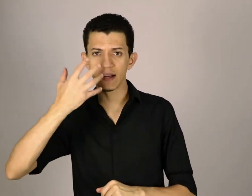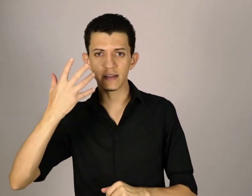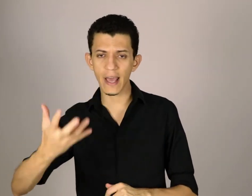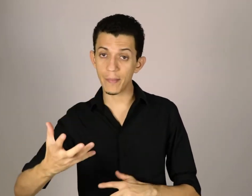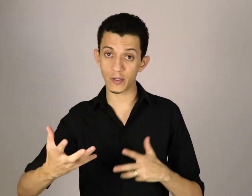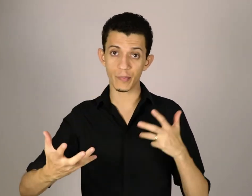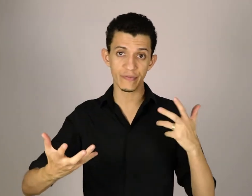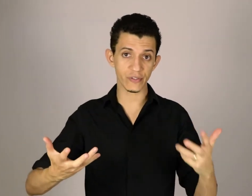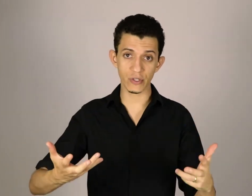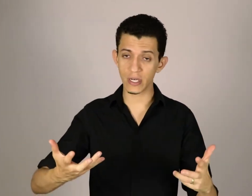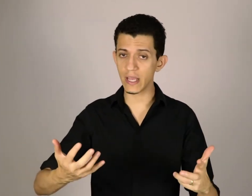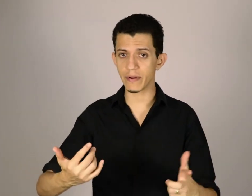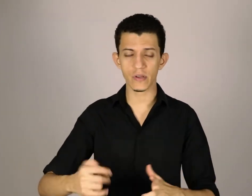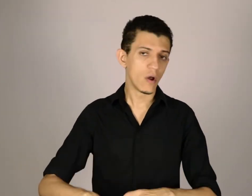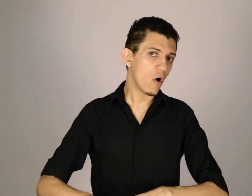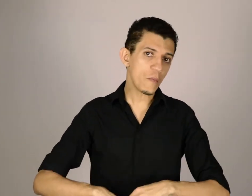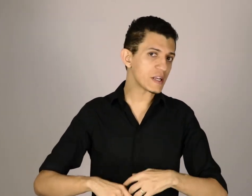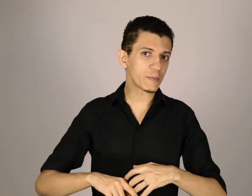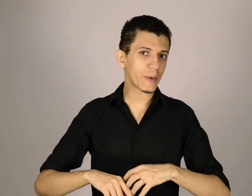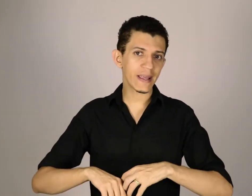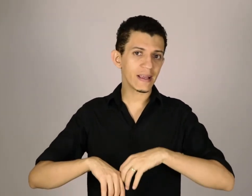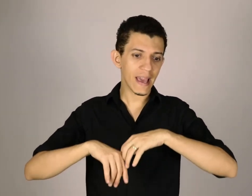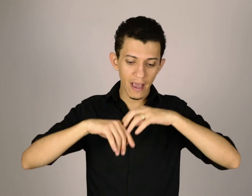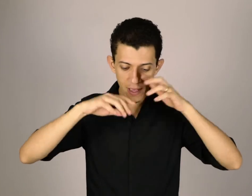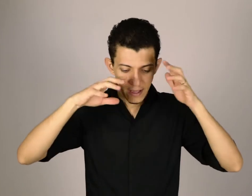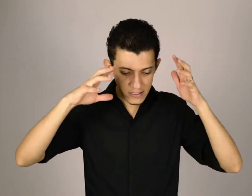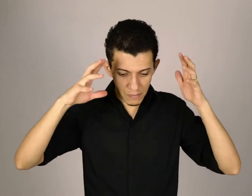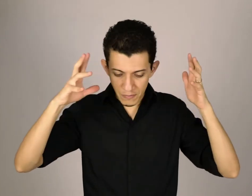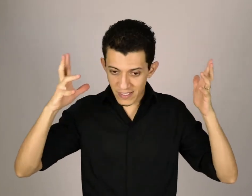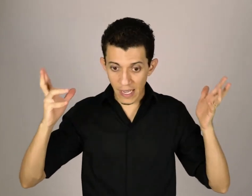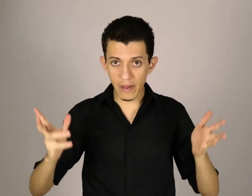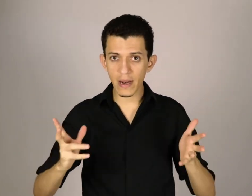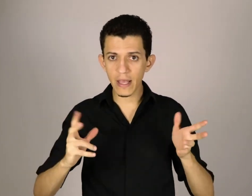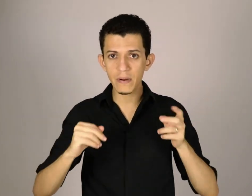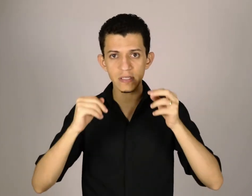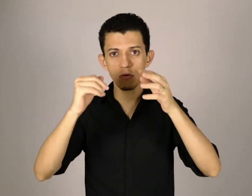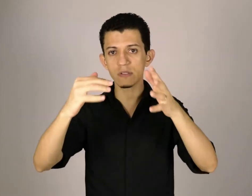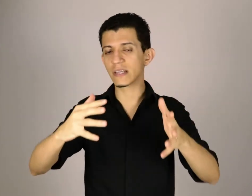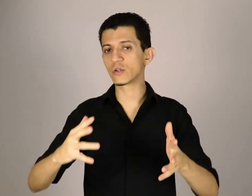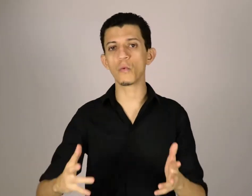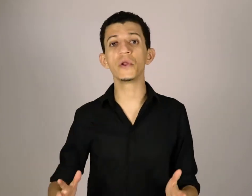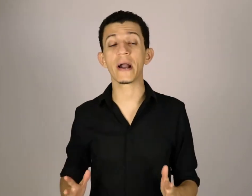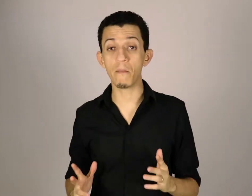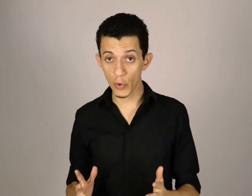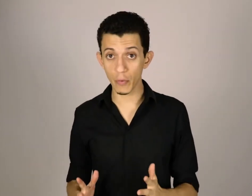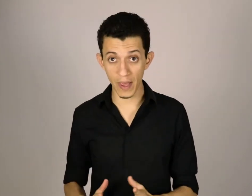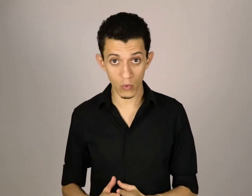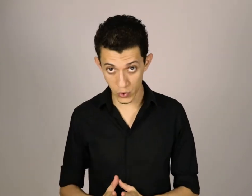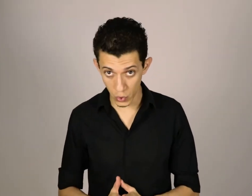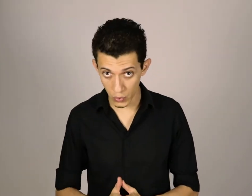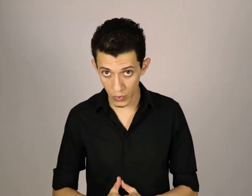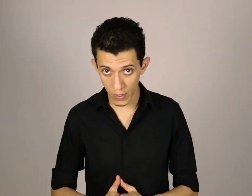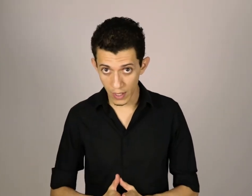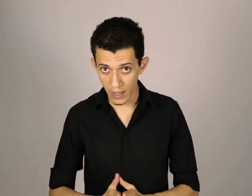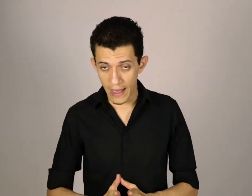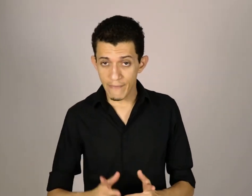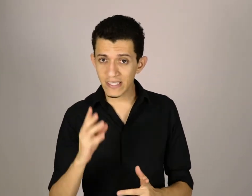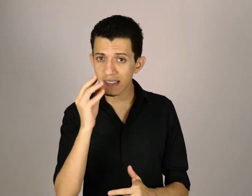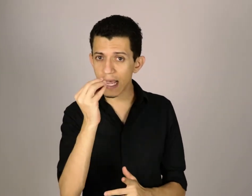intérprete, professor de Libras, ou mesmo para quem quer simplesmente saber a Libras e conseguir se comunicar muito bem com o surdo? Você sabe